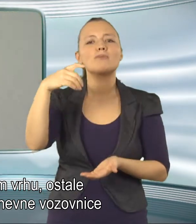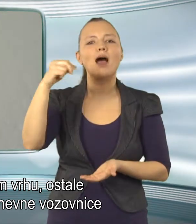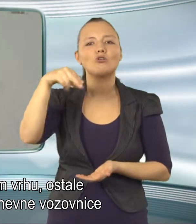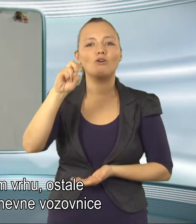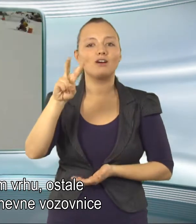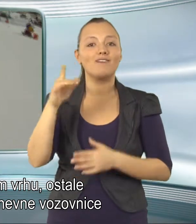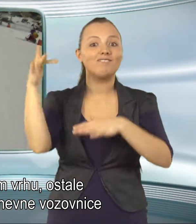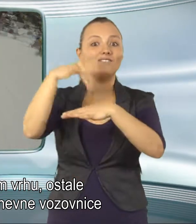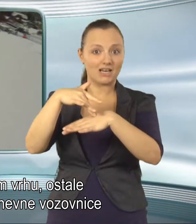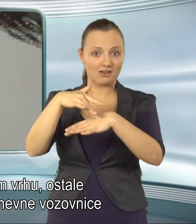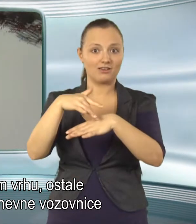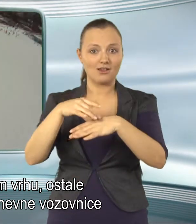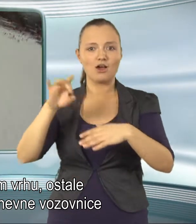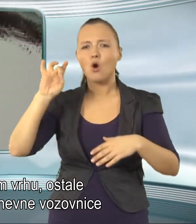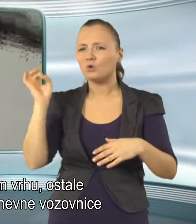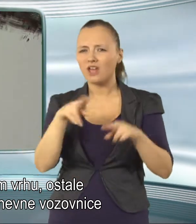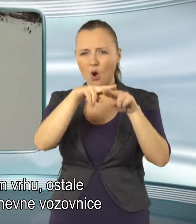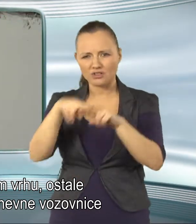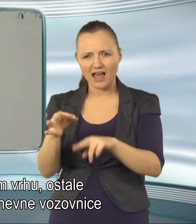celodnevne vozovnice na voljo po 7. eur.